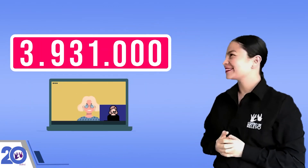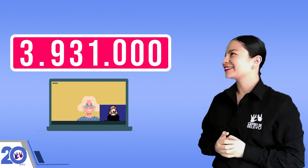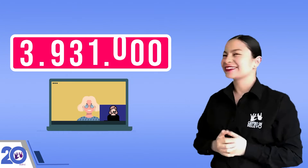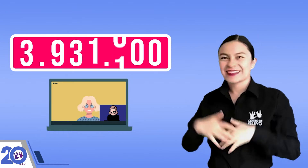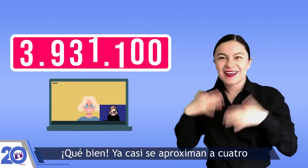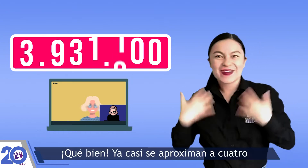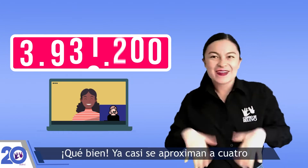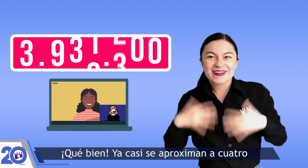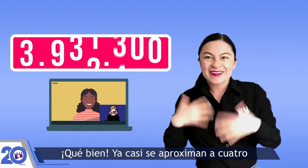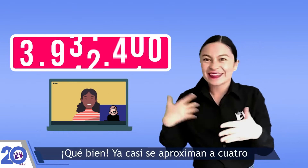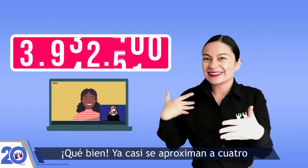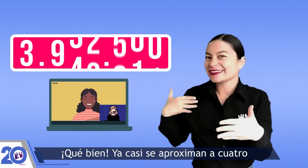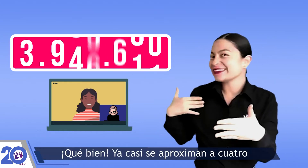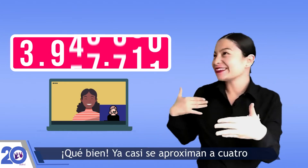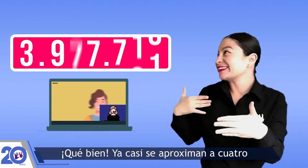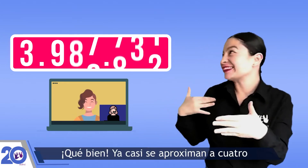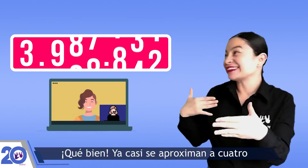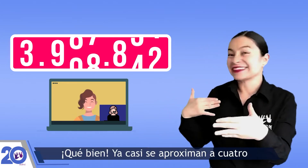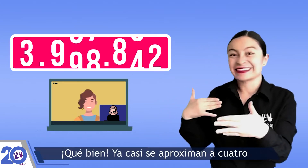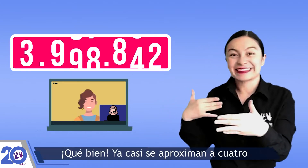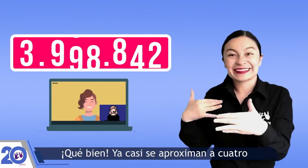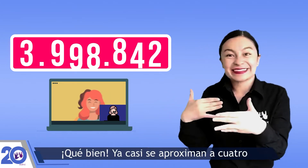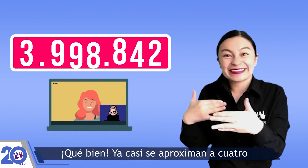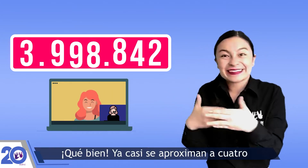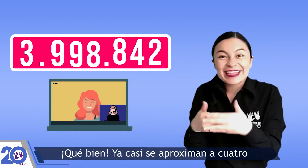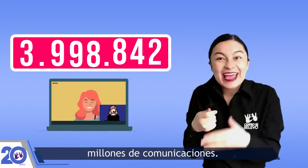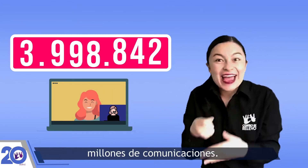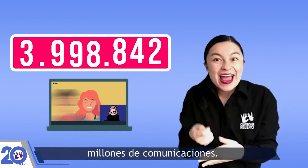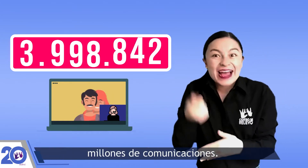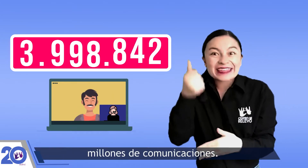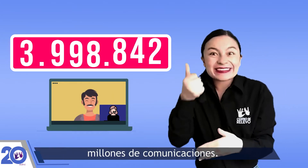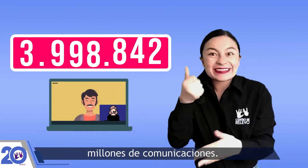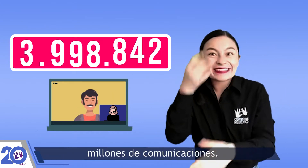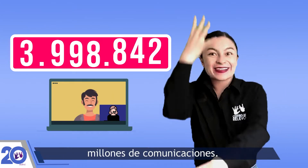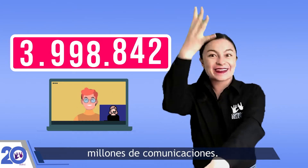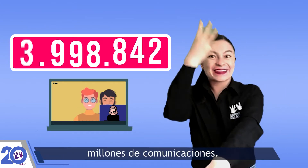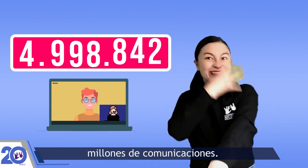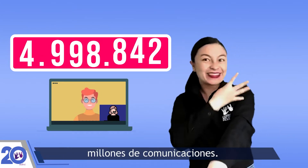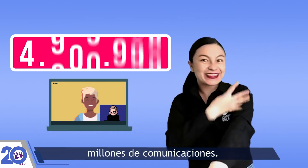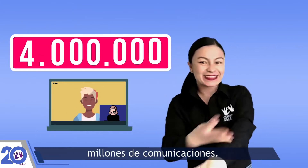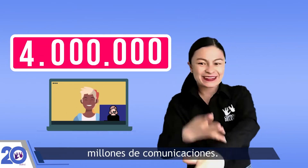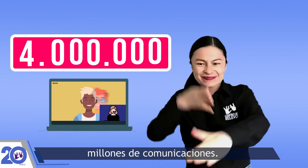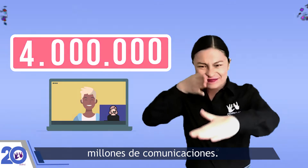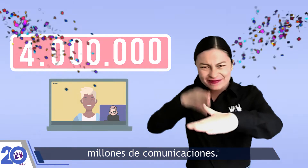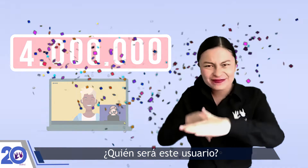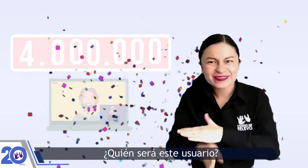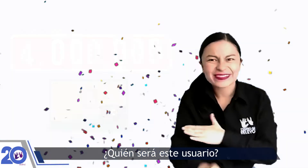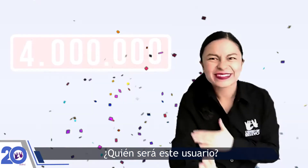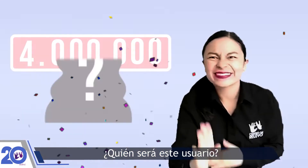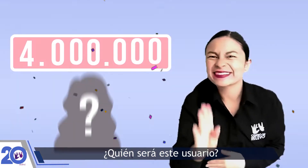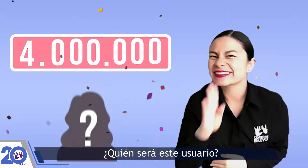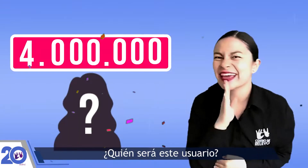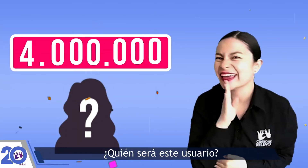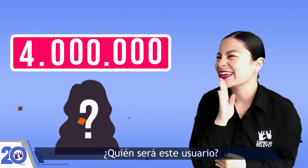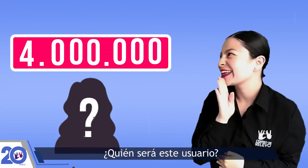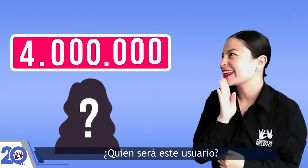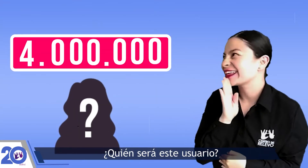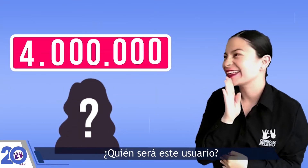¡Qué bien! Ya casi se aproximan a 4 millones de comunicaciones. ¿Quién será este usuario?